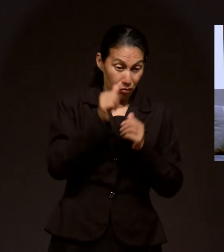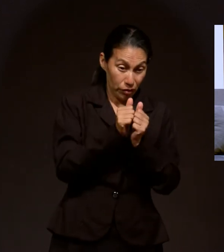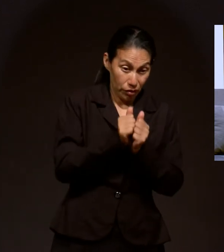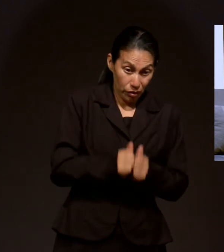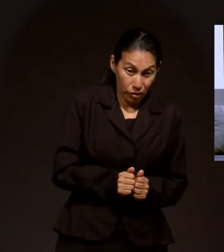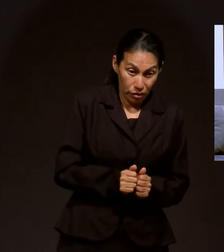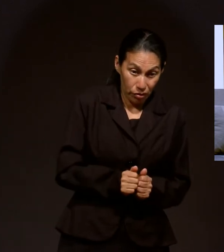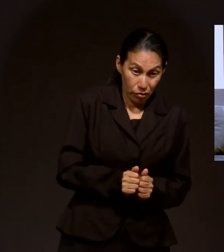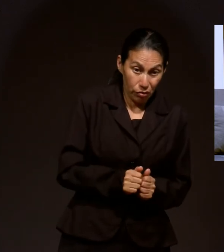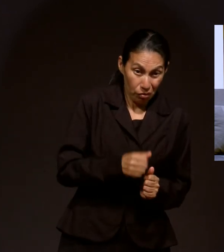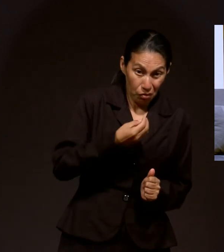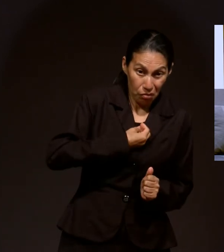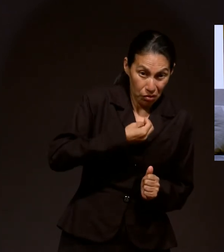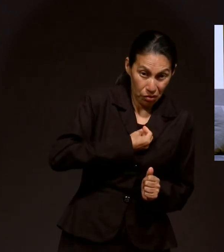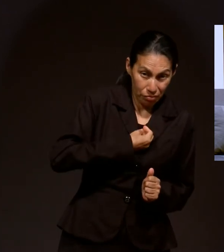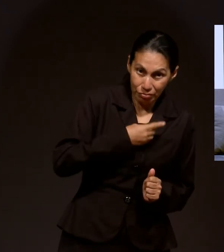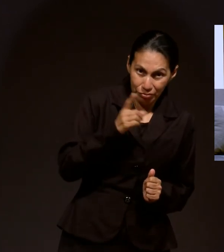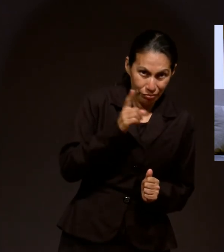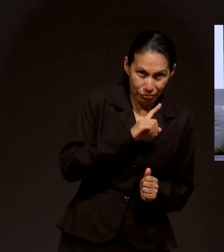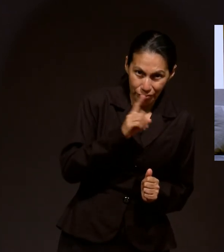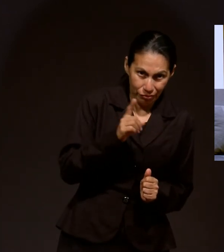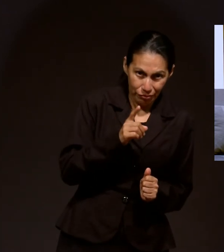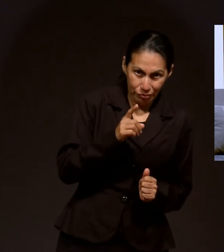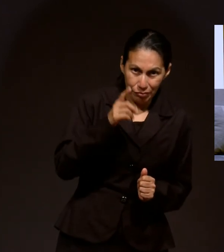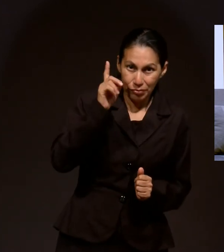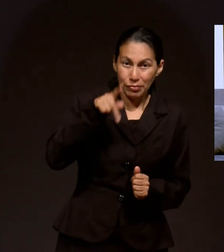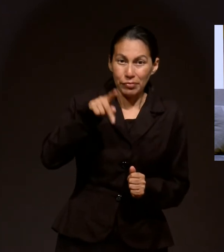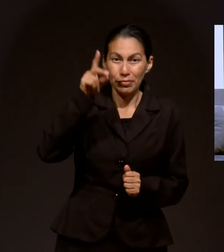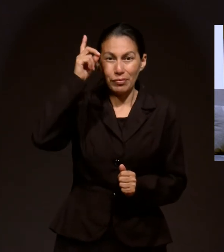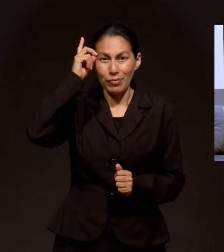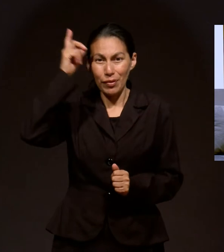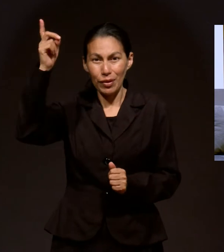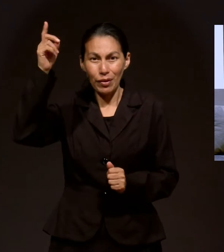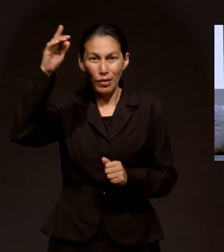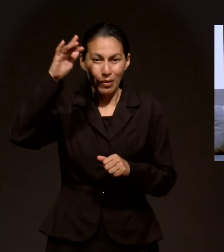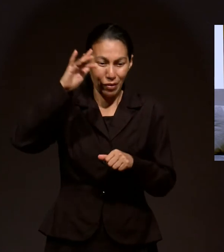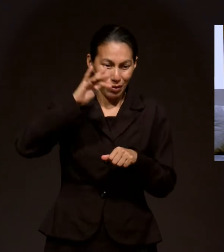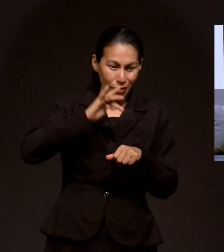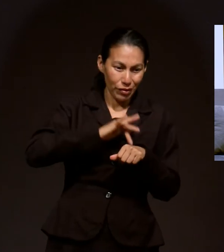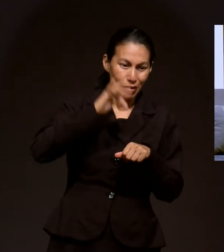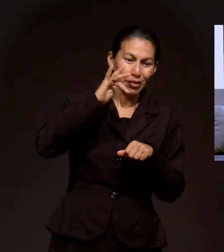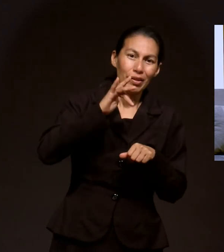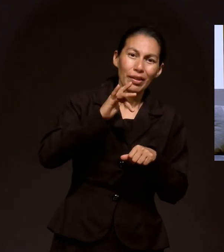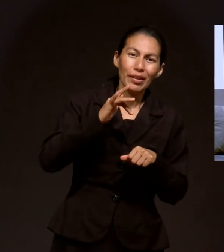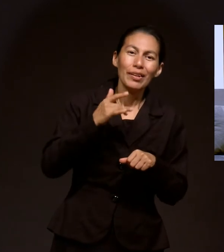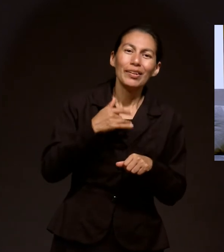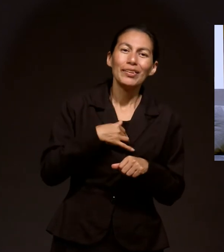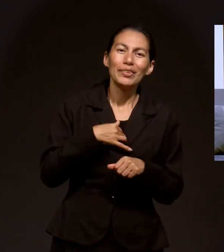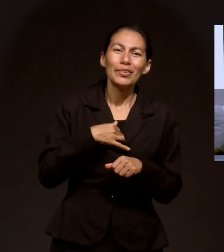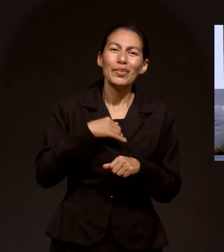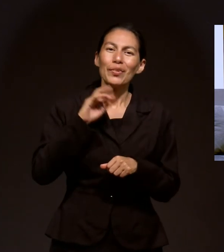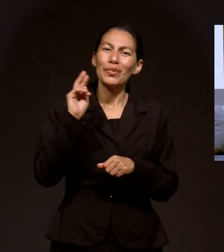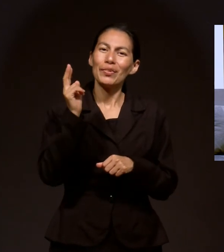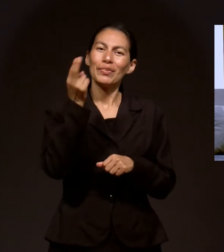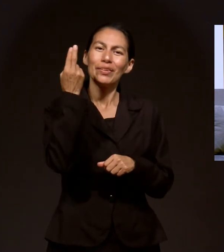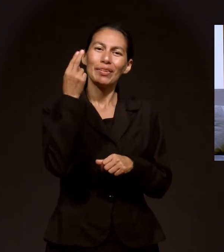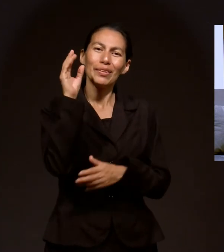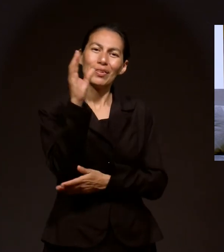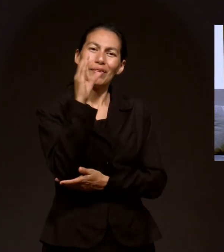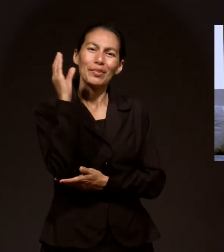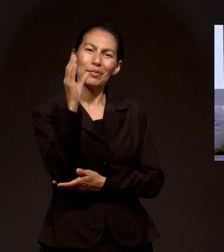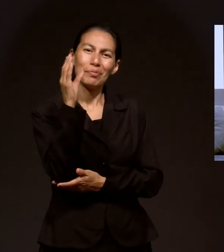de pronto no hubiese resistido mucho. Y es ahí donde Dios coloca su mano y yo resulto en la Universidad Adventista de Colombia.